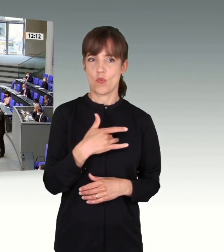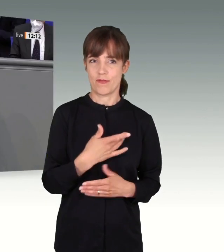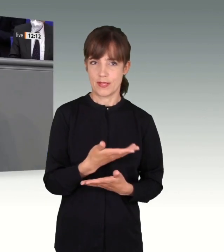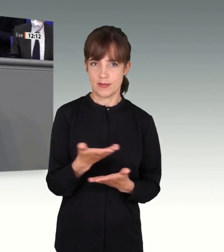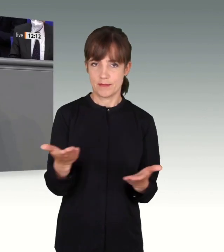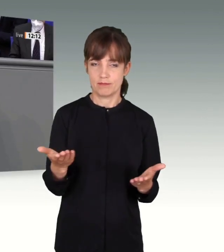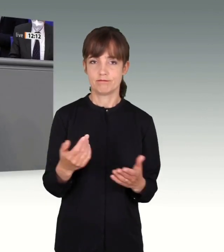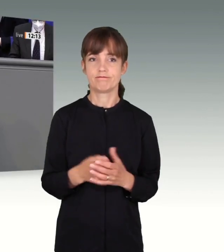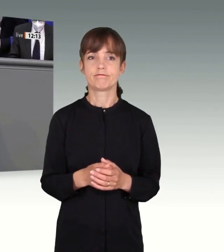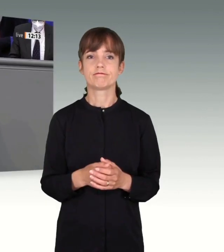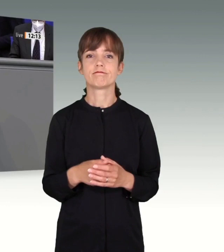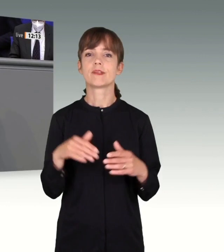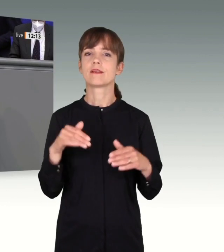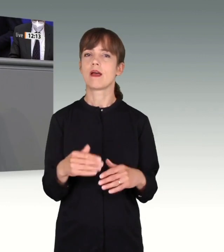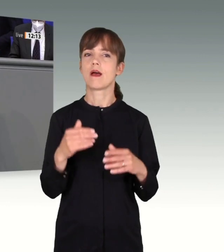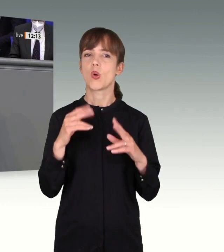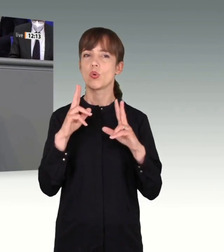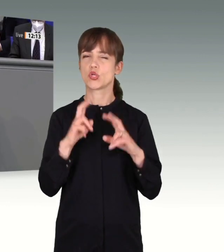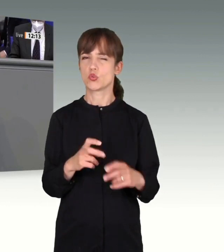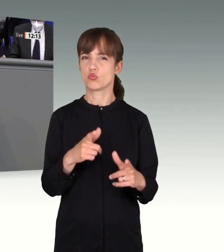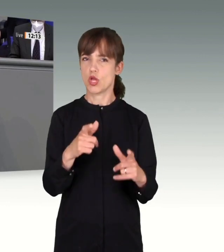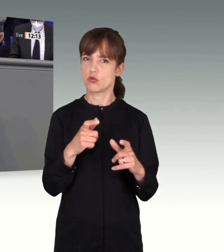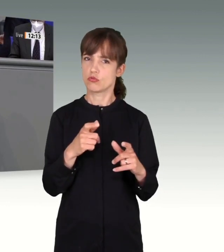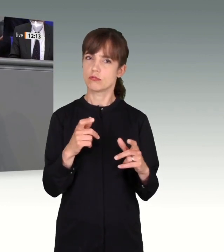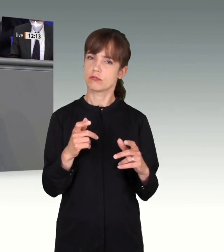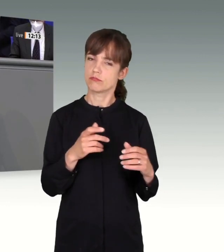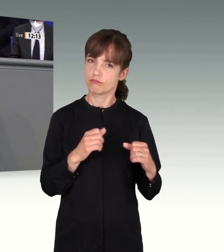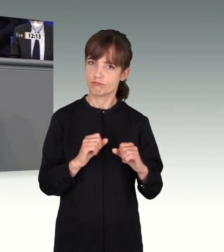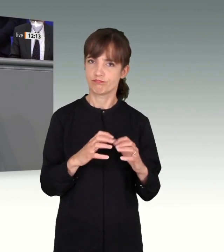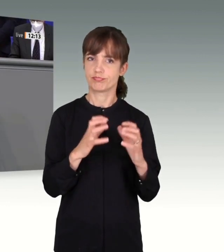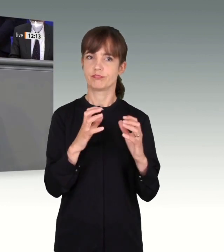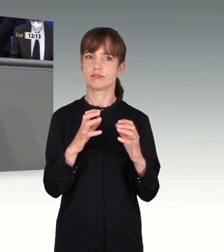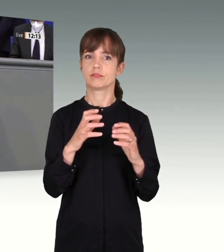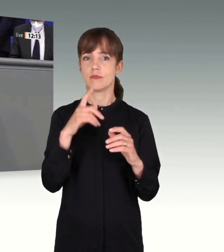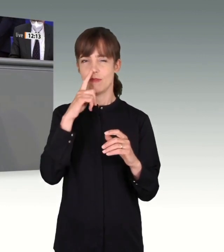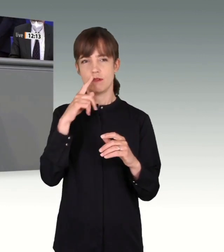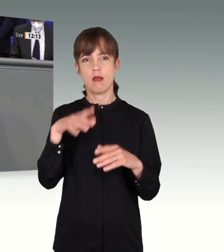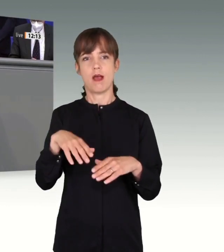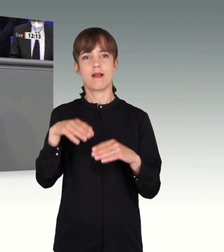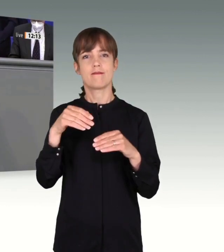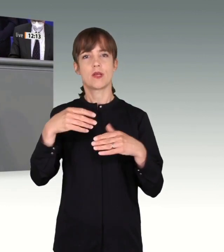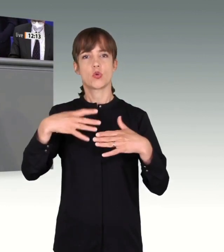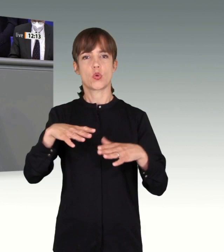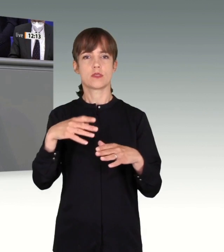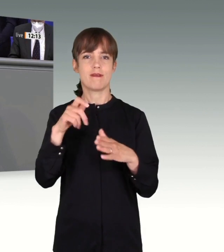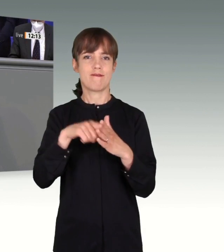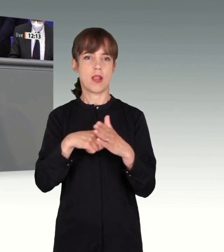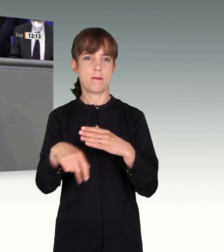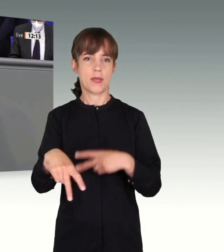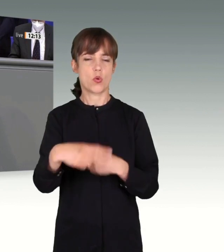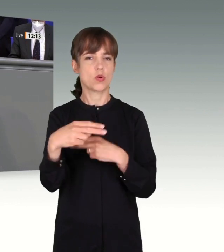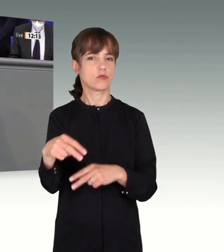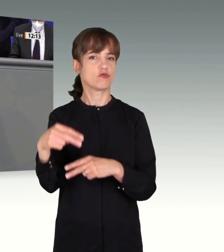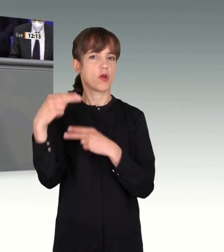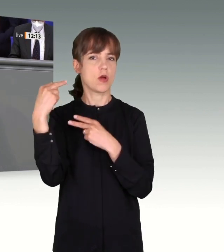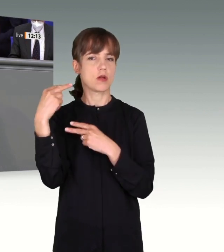was der Untersuchungsausschuss sein sollte. Meine Fraktion wollte neben der Beschränkung auf das Geschehen um das Attentat außerdem